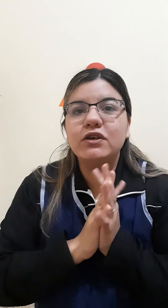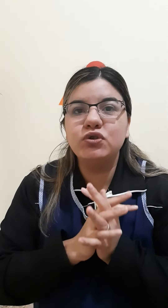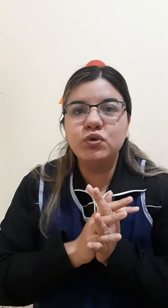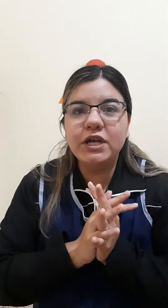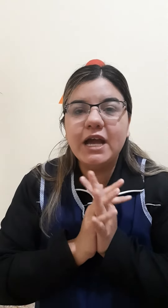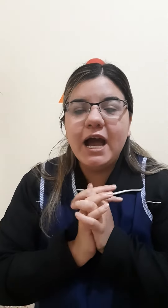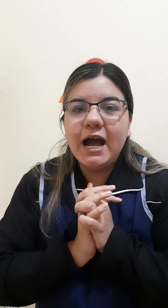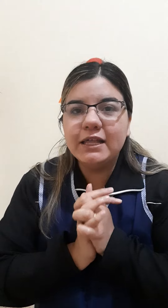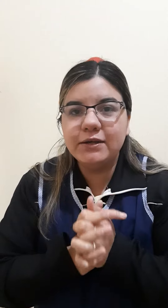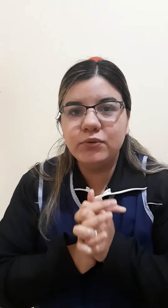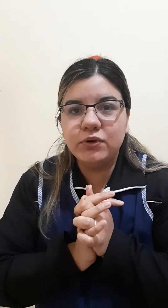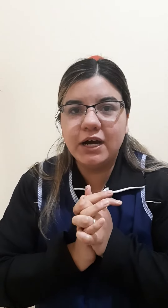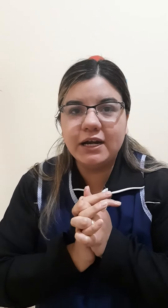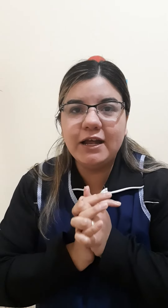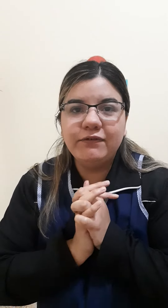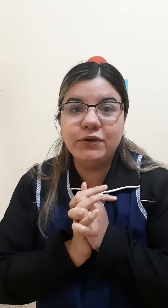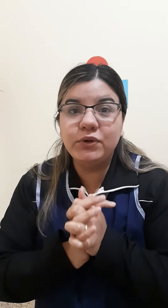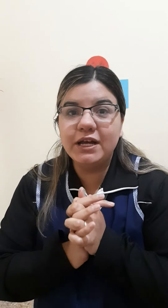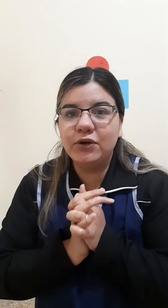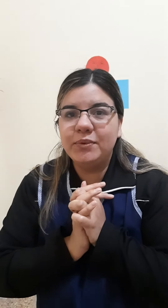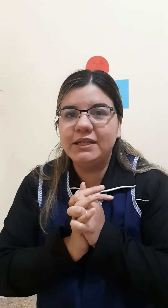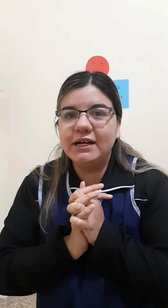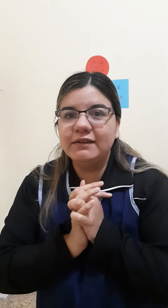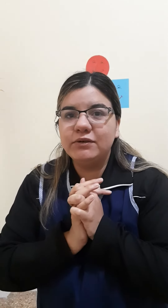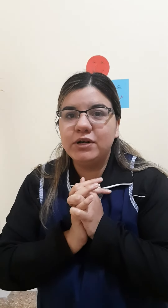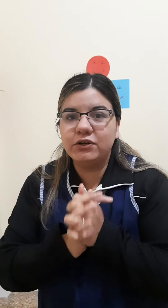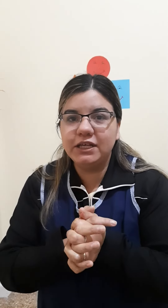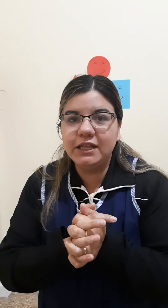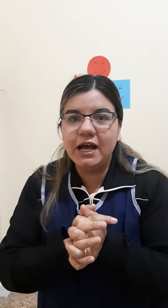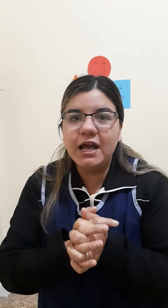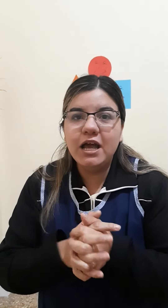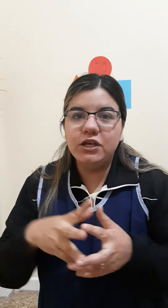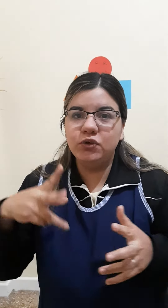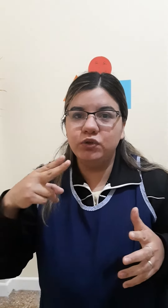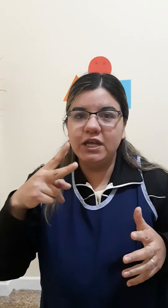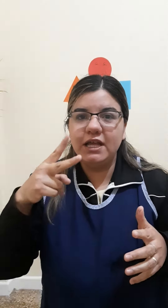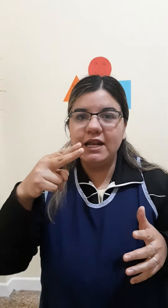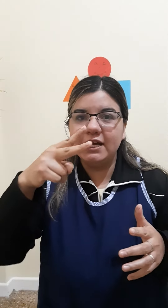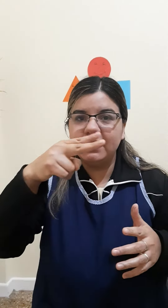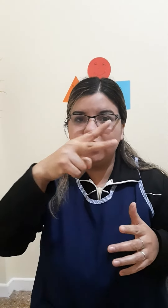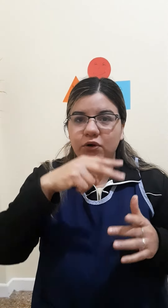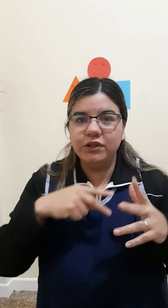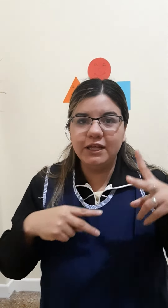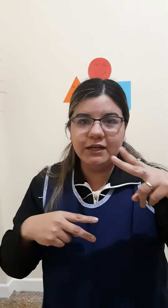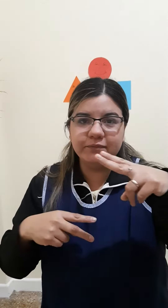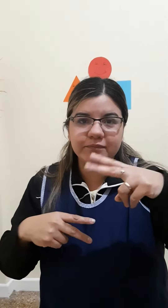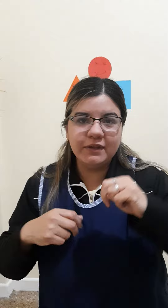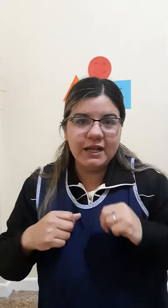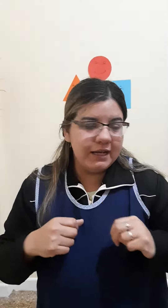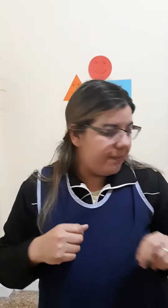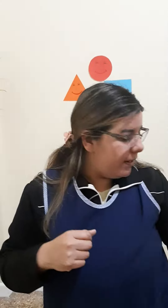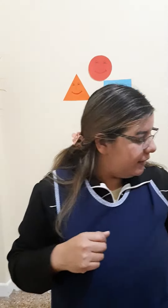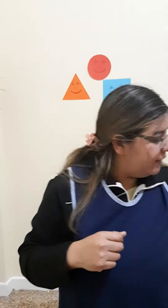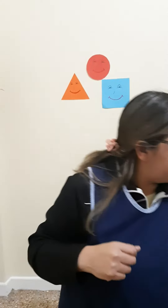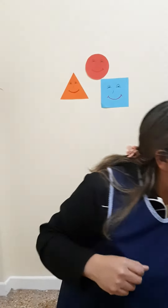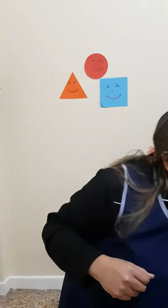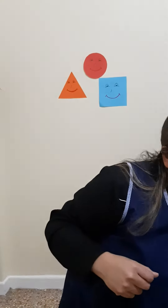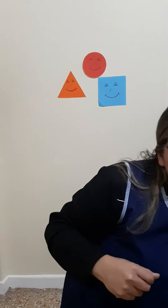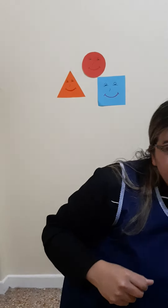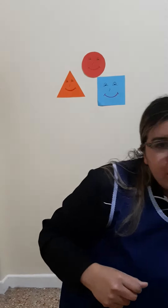ayude a dibujar las figuras geométricas en una hojita y ustedes las recortan? ¿Les parece? Miren, yo recorté